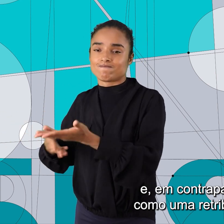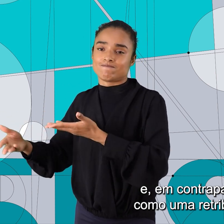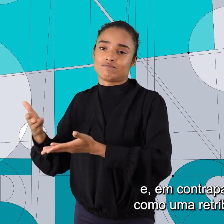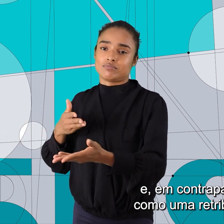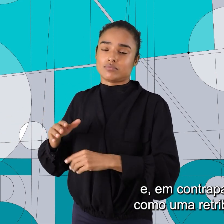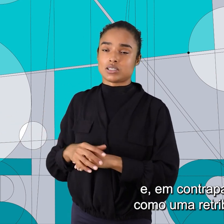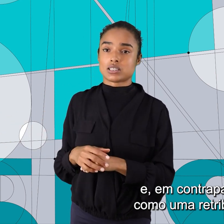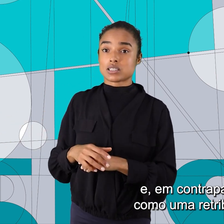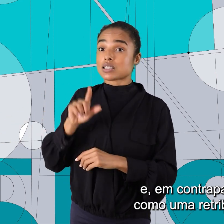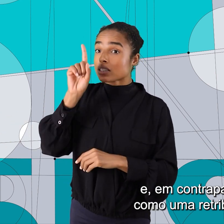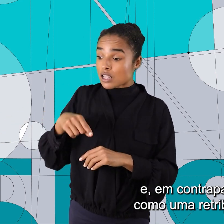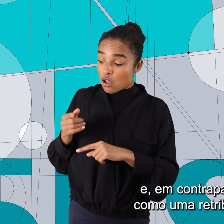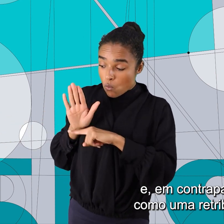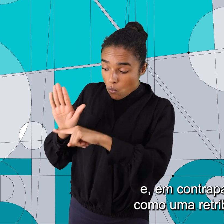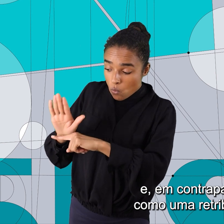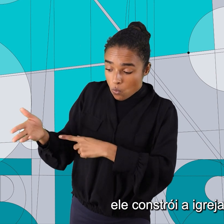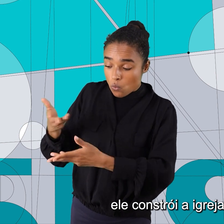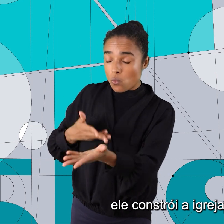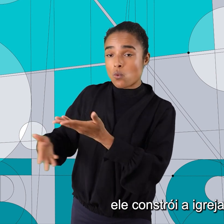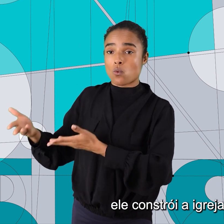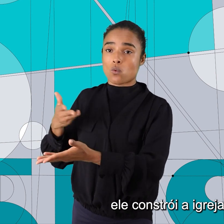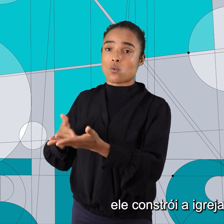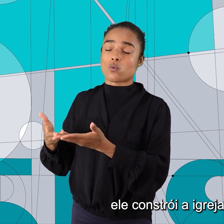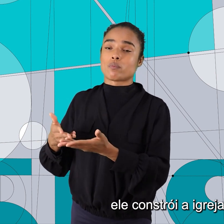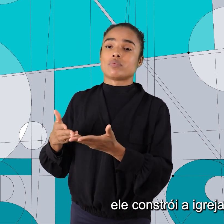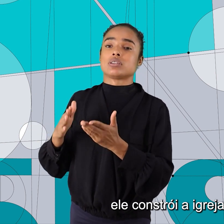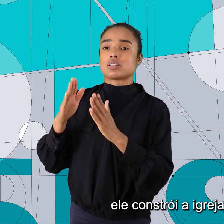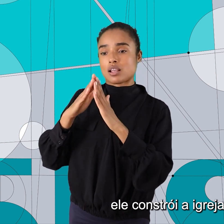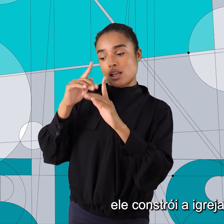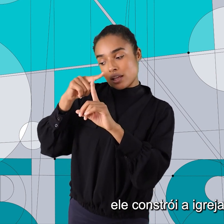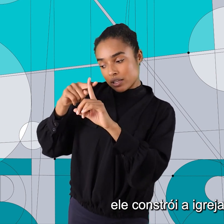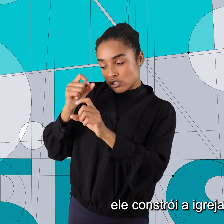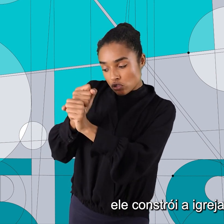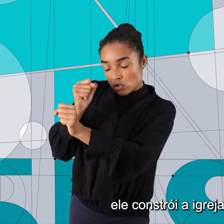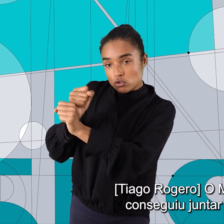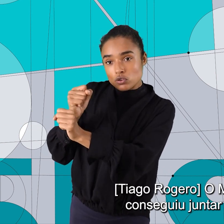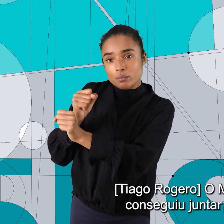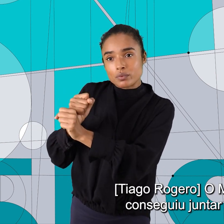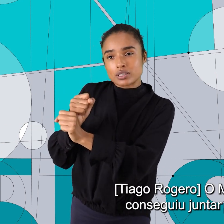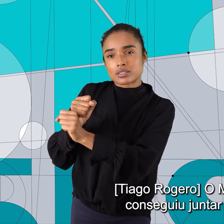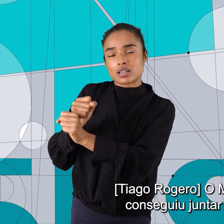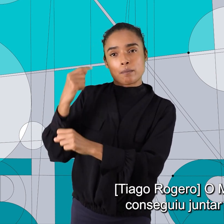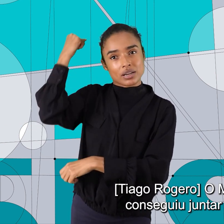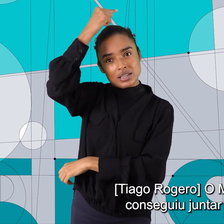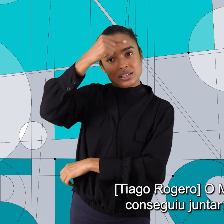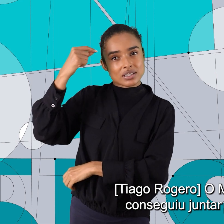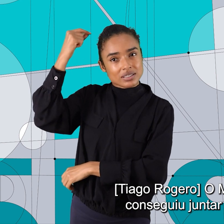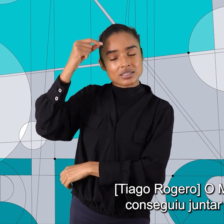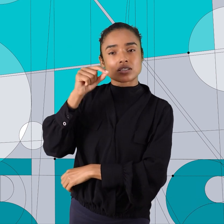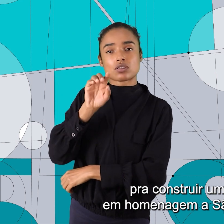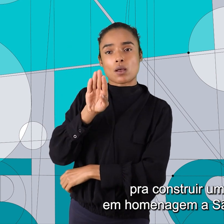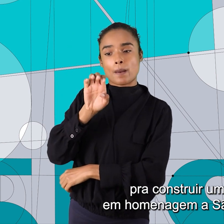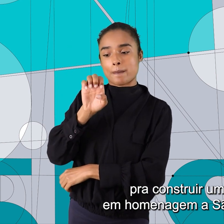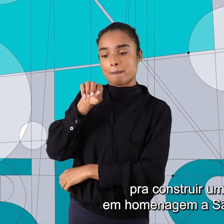contrapartido, como uma retribuição, ele constrói a igreja para o santo. O Mestre Tito conseguiu juntar